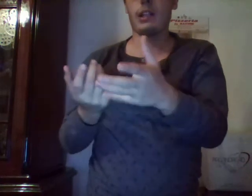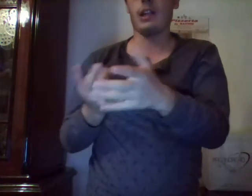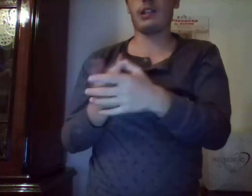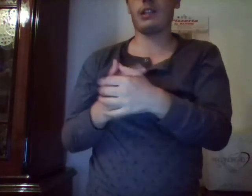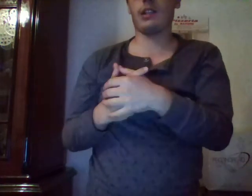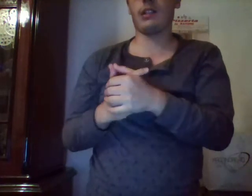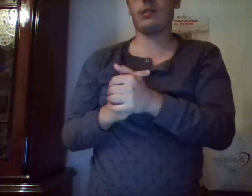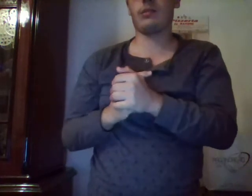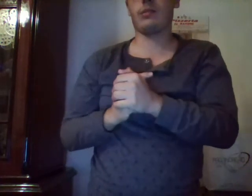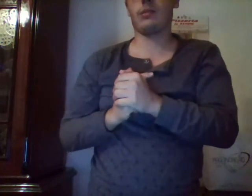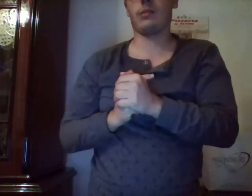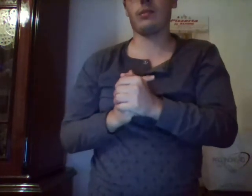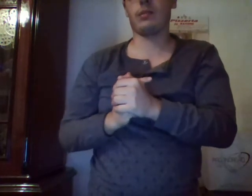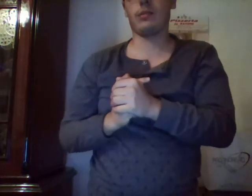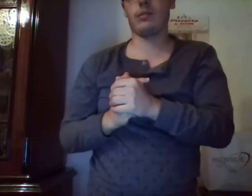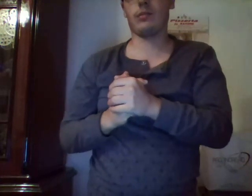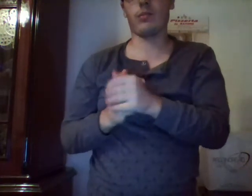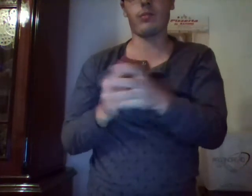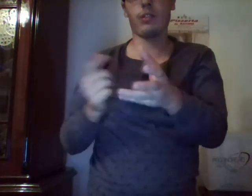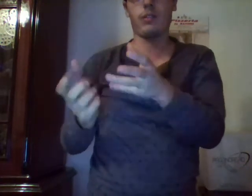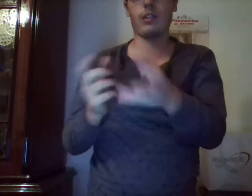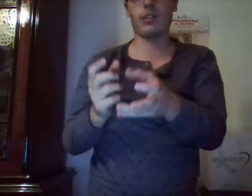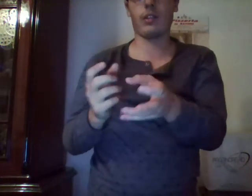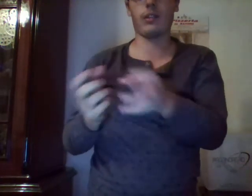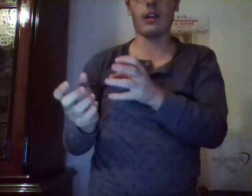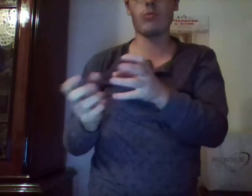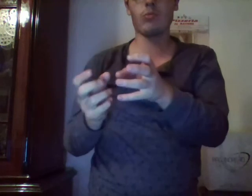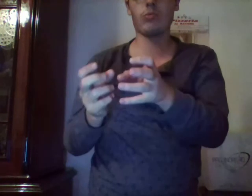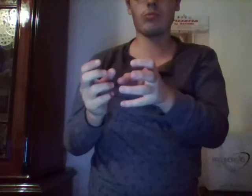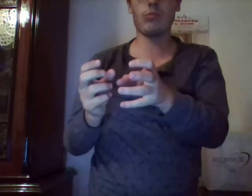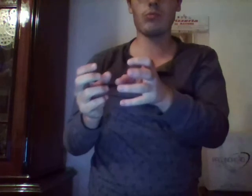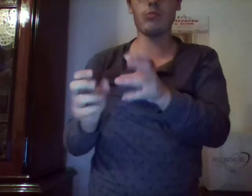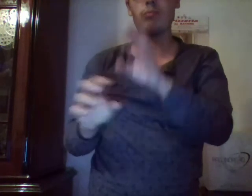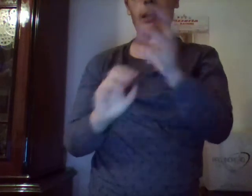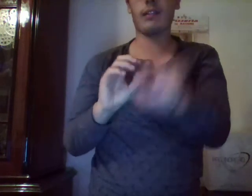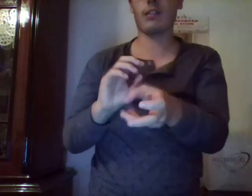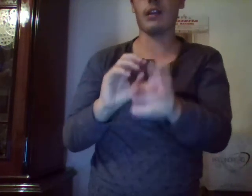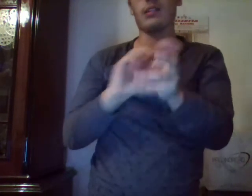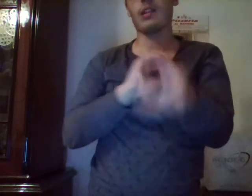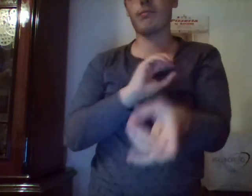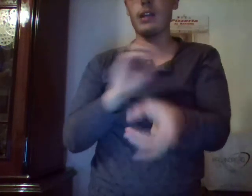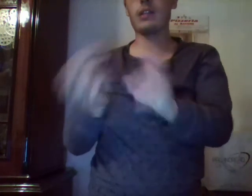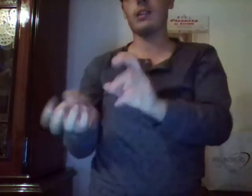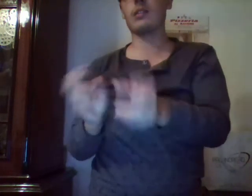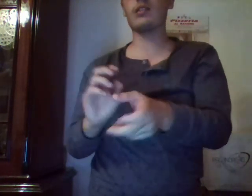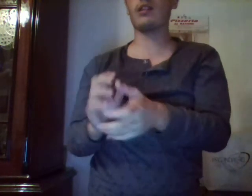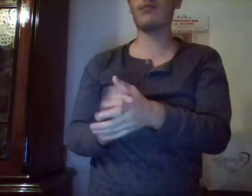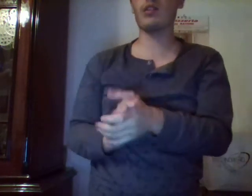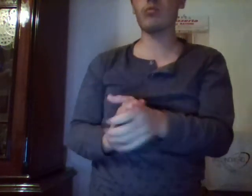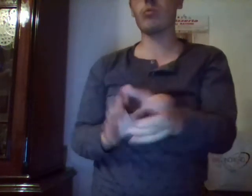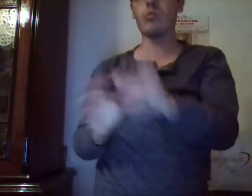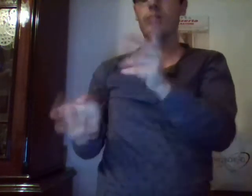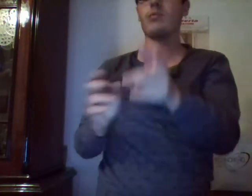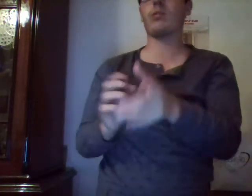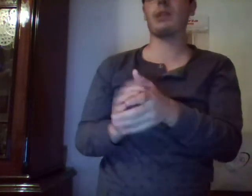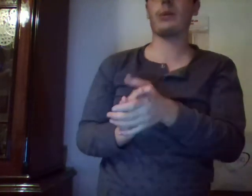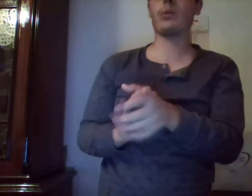anche non so se c'è stato un mix under 20 interventure informazioni